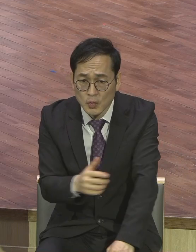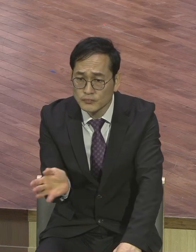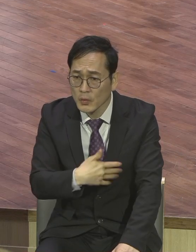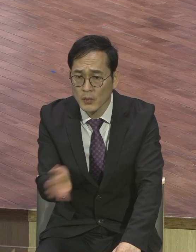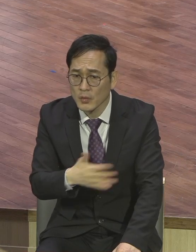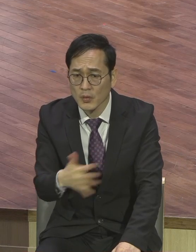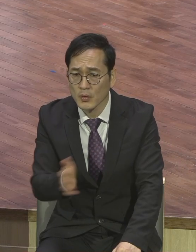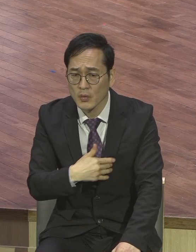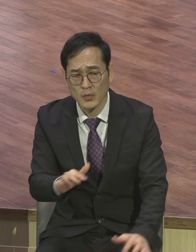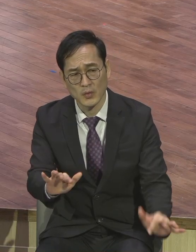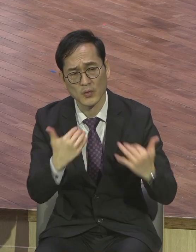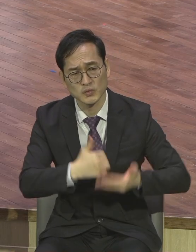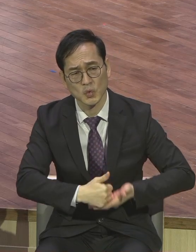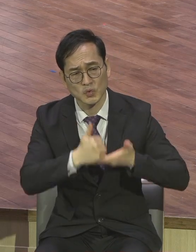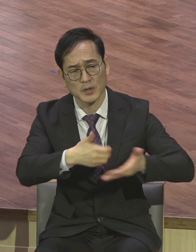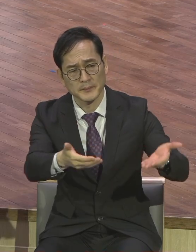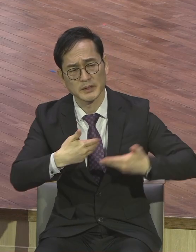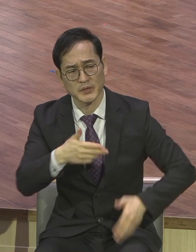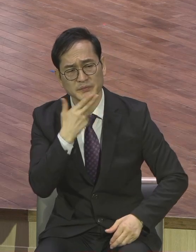만큼 존경받고 사랑받고 인정받는 거예요.